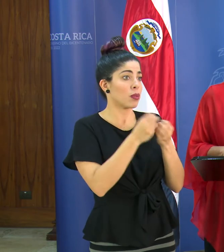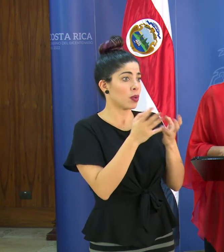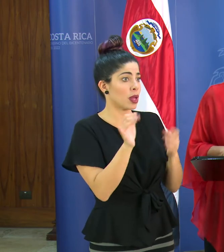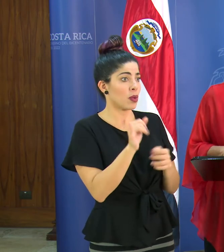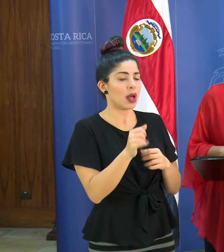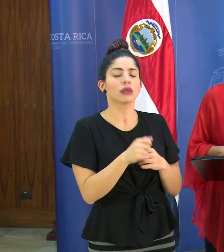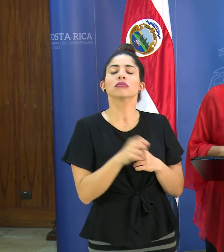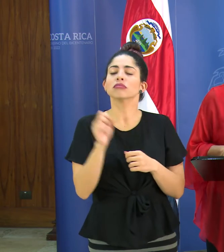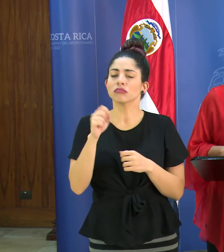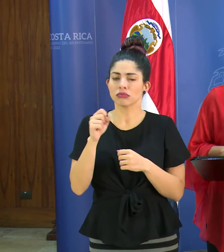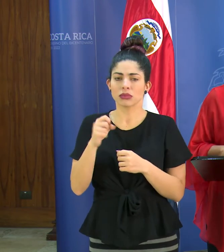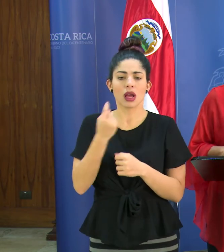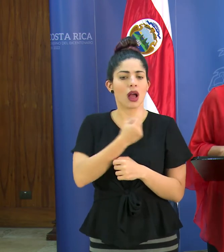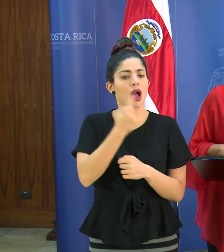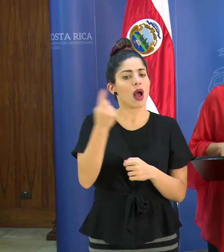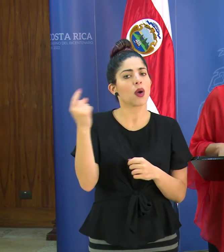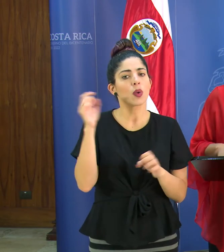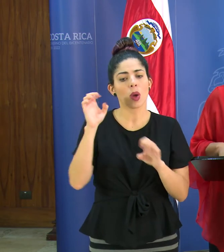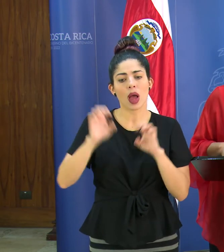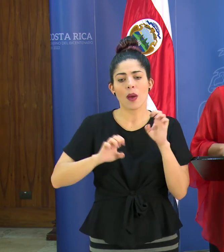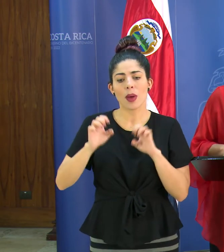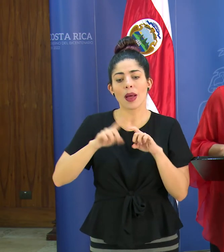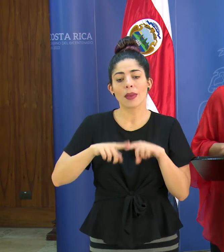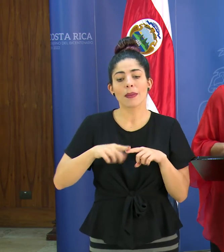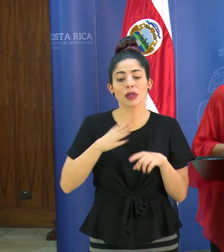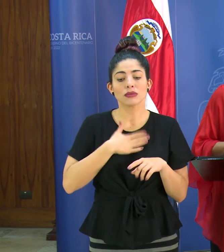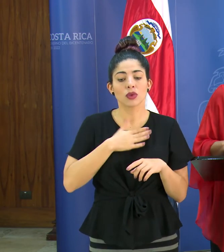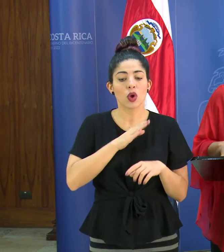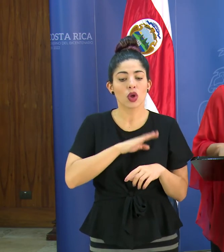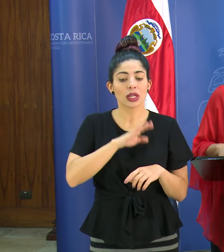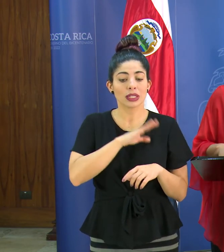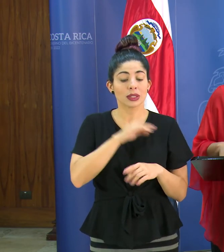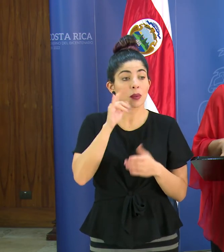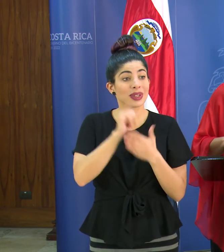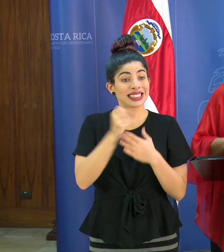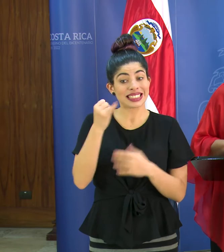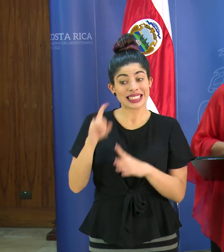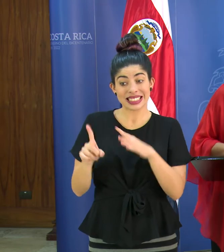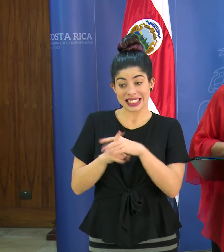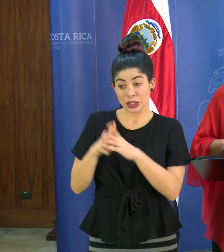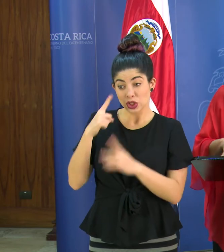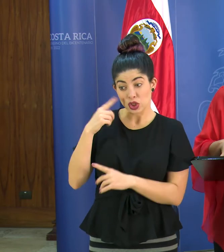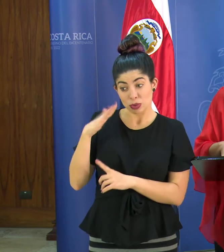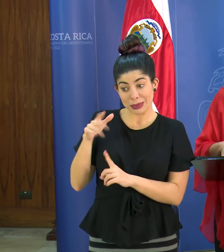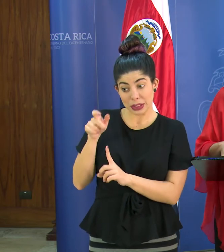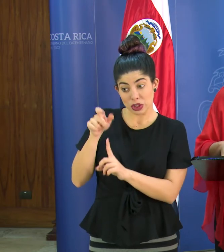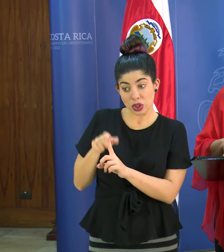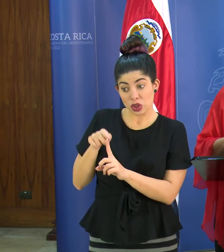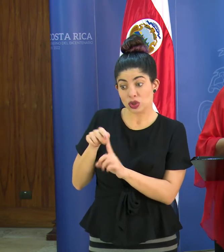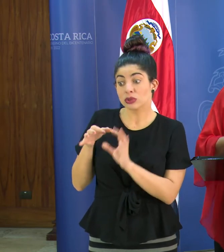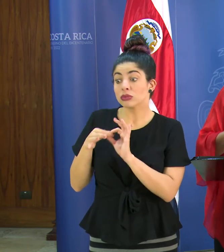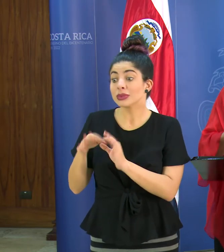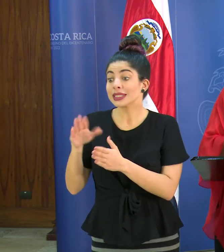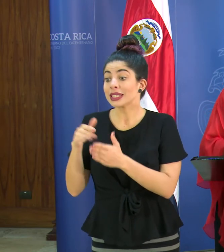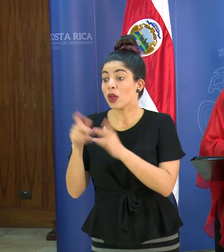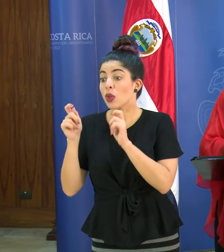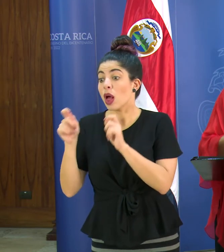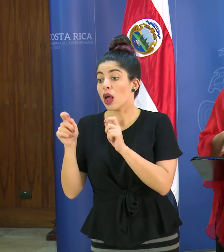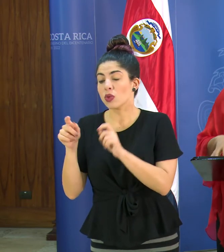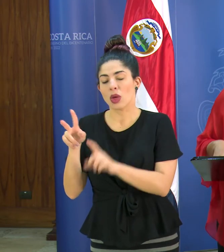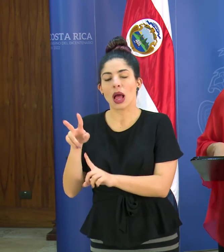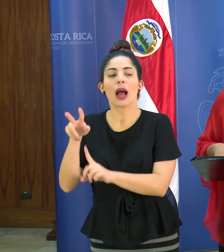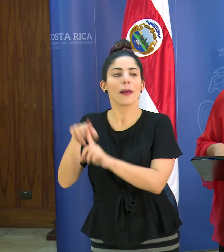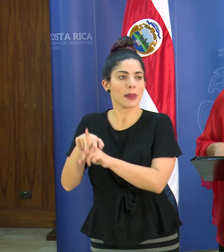exactamente cada uno valorará de acuerdo a las condiciones por eso hay un caso sospechoso tiene relación con un centro educativo se